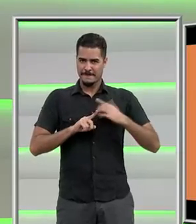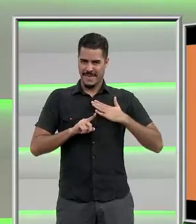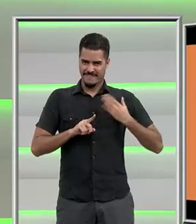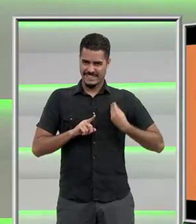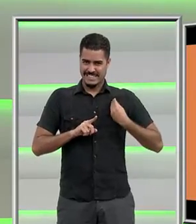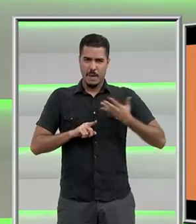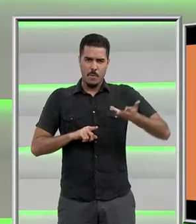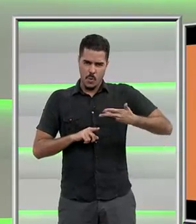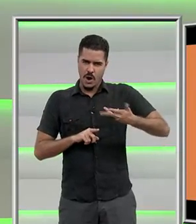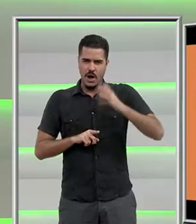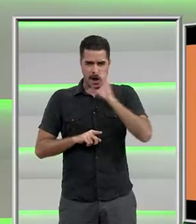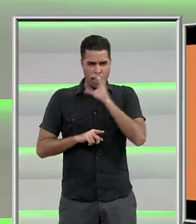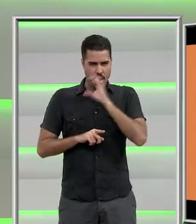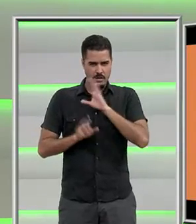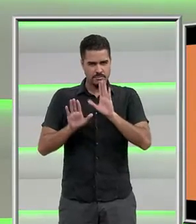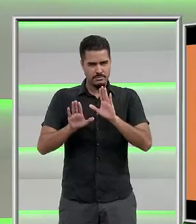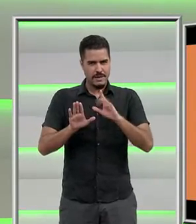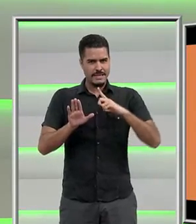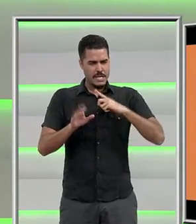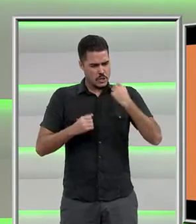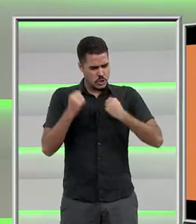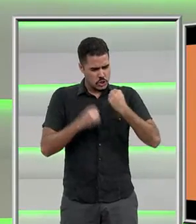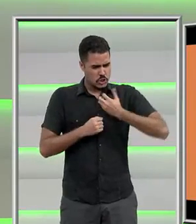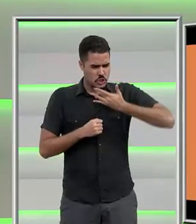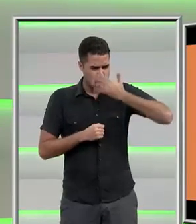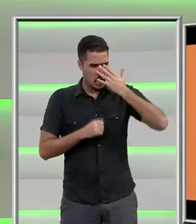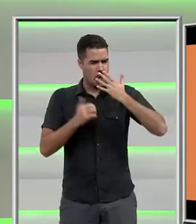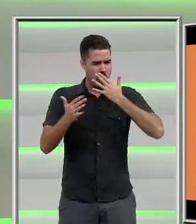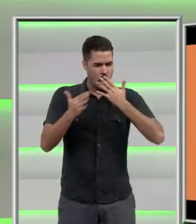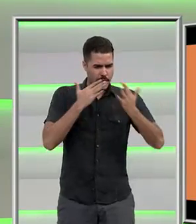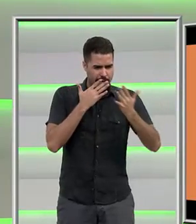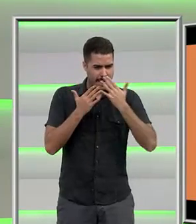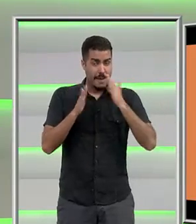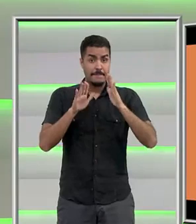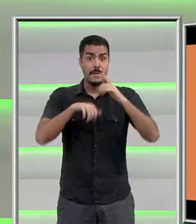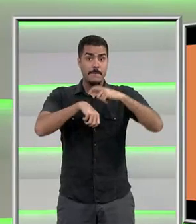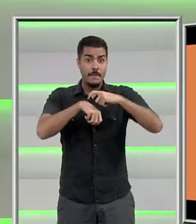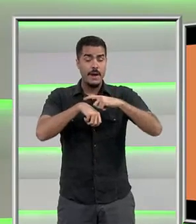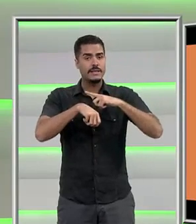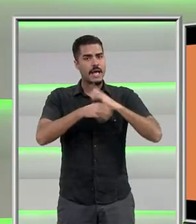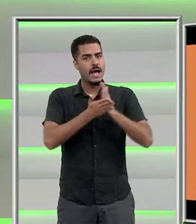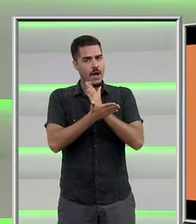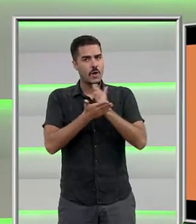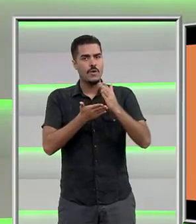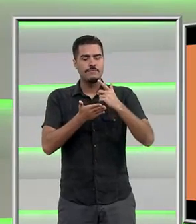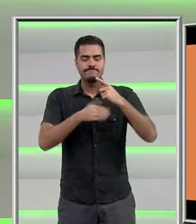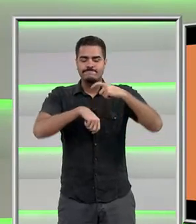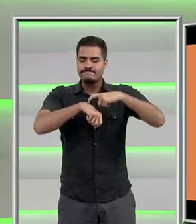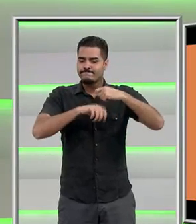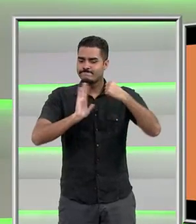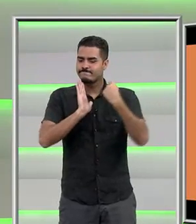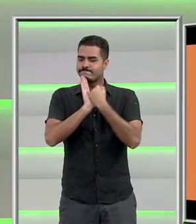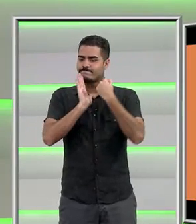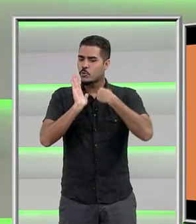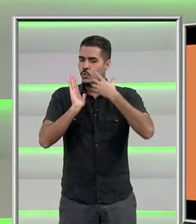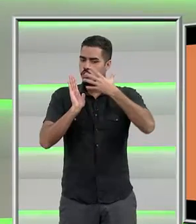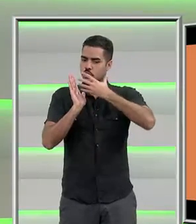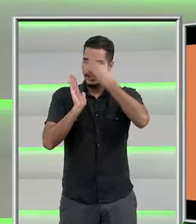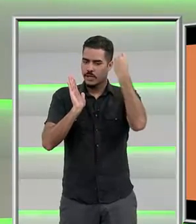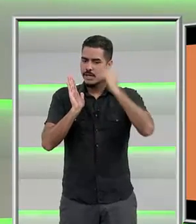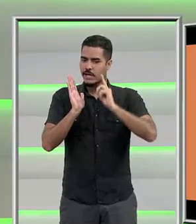rápida e tudo seja muito veloz e colorido, eu tenho momentos realmente inesquecíveis e que